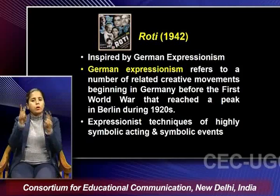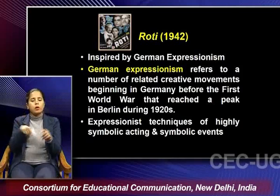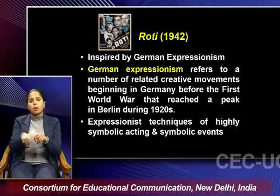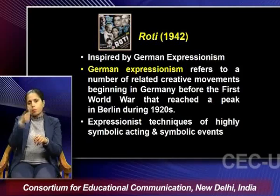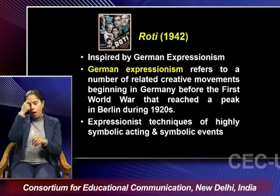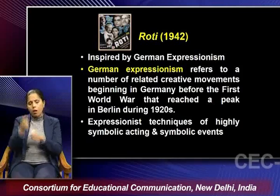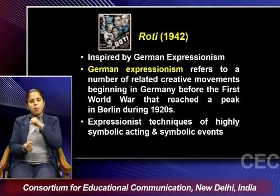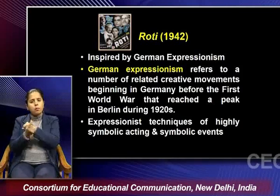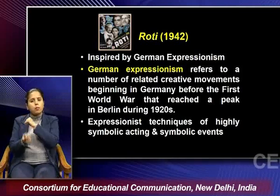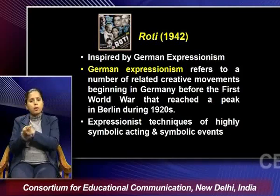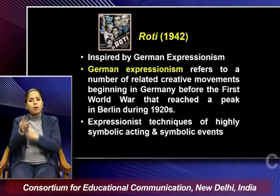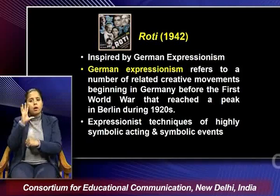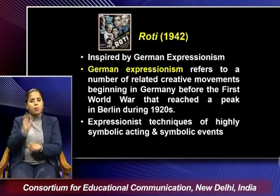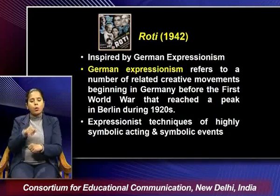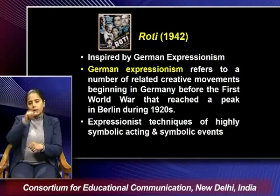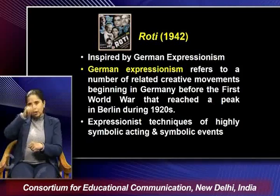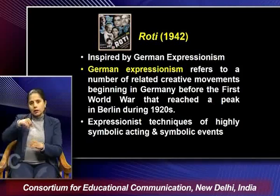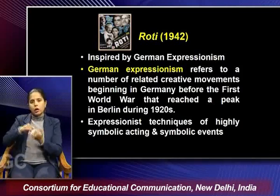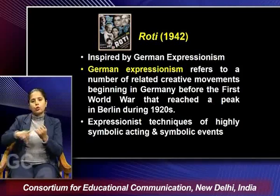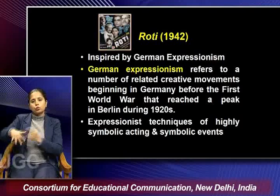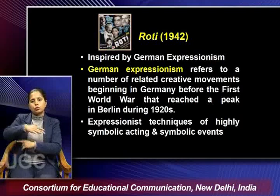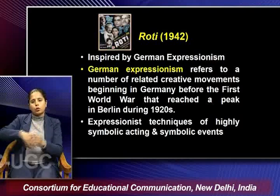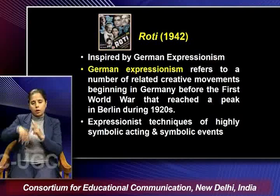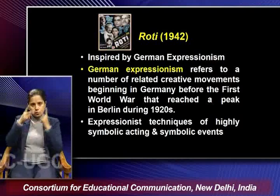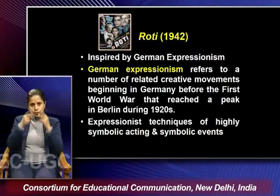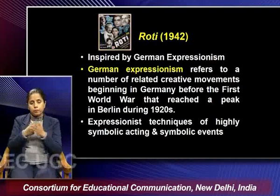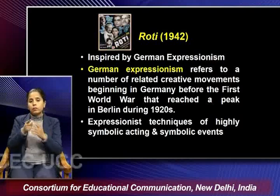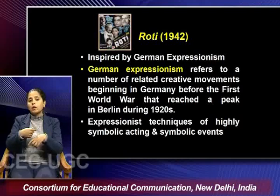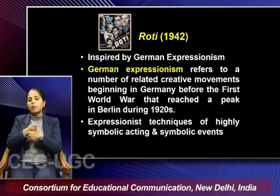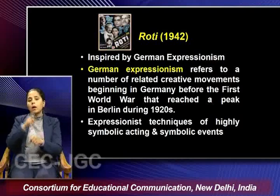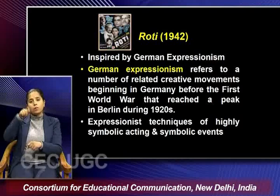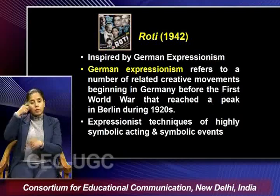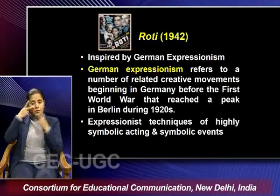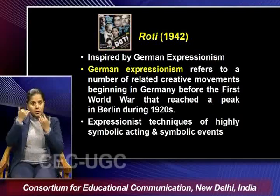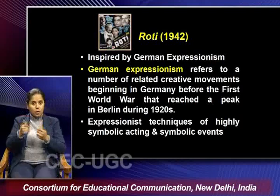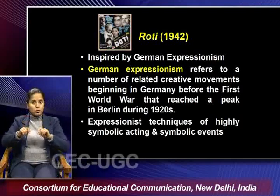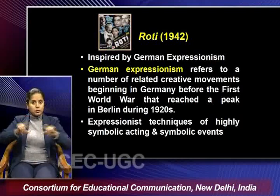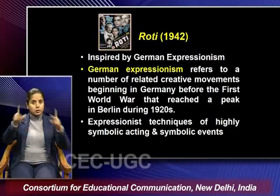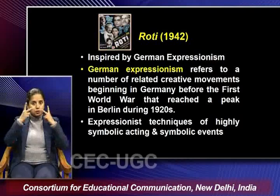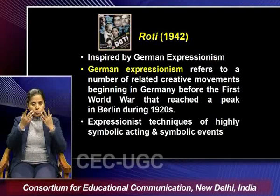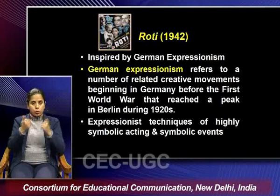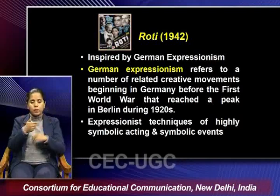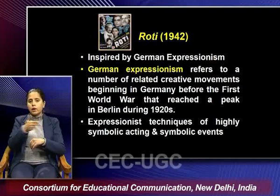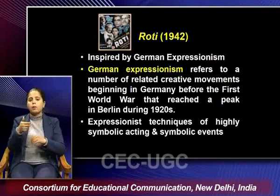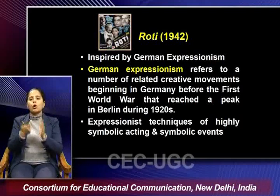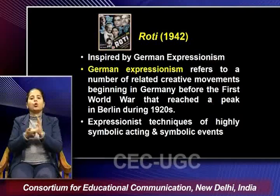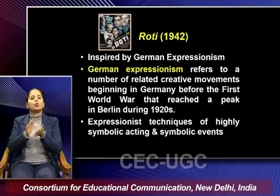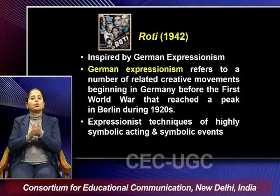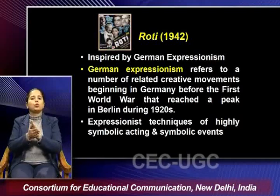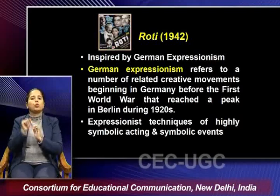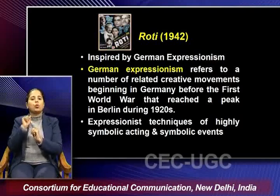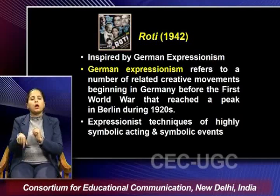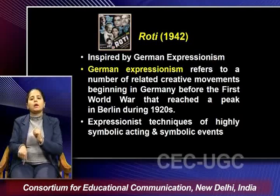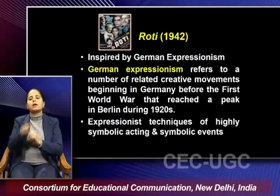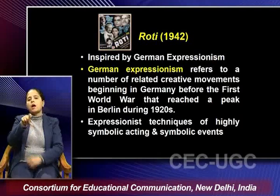which were relevant to the indian society he also made a film as you can see on the screen called roti in 1942